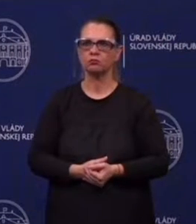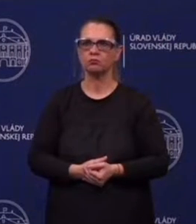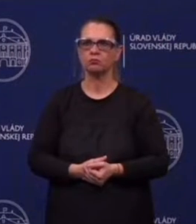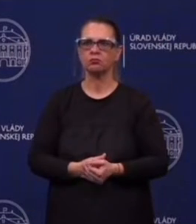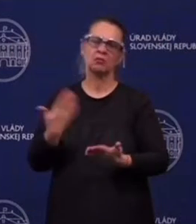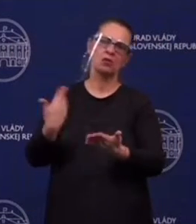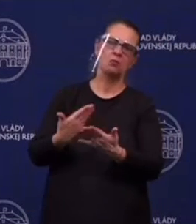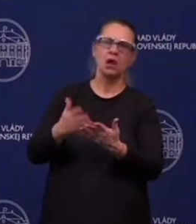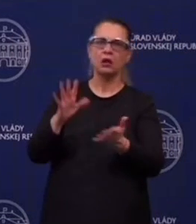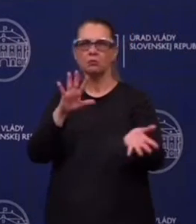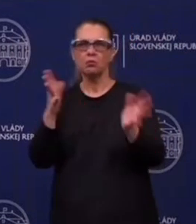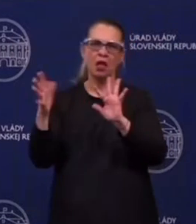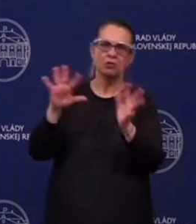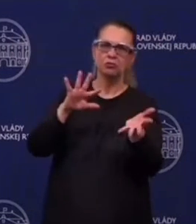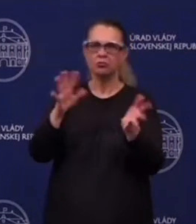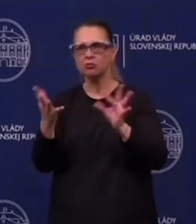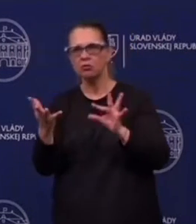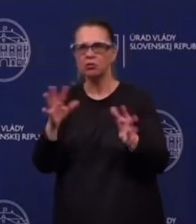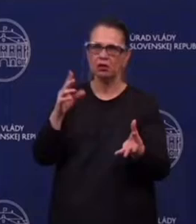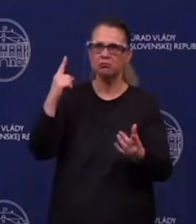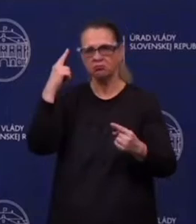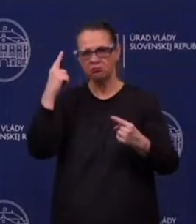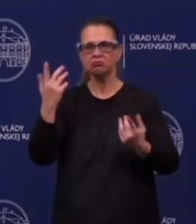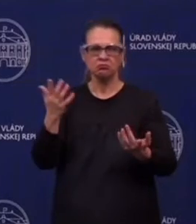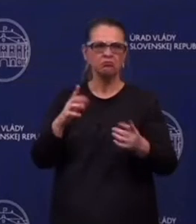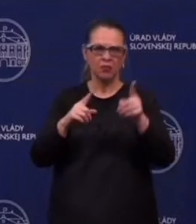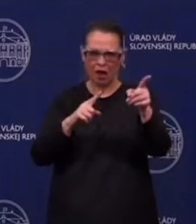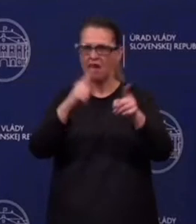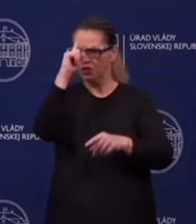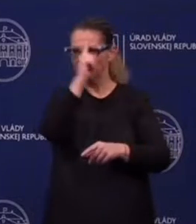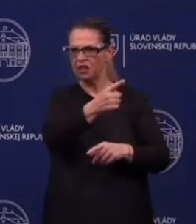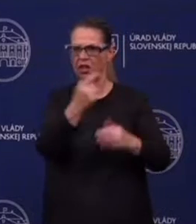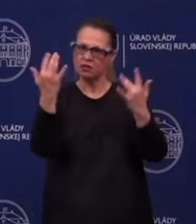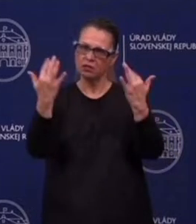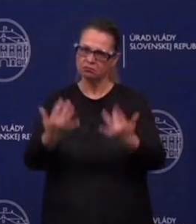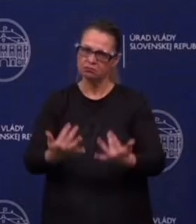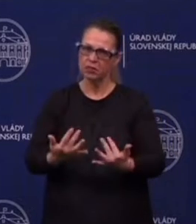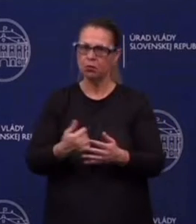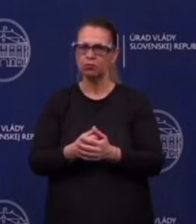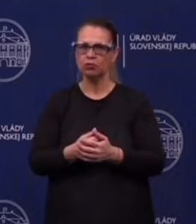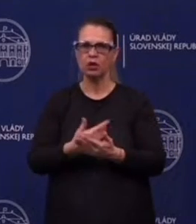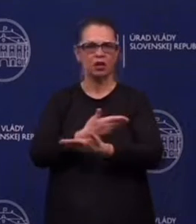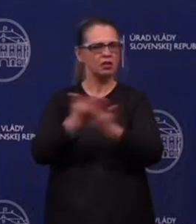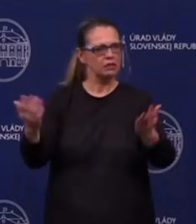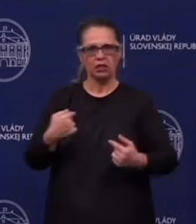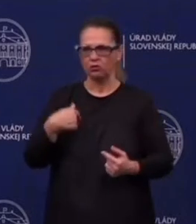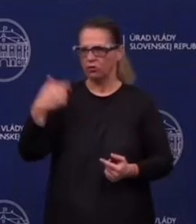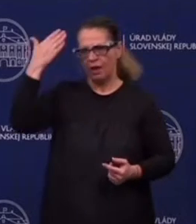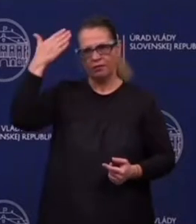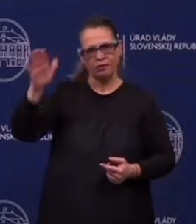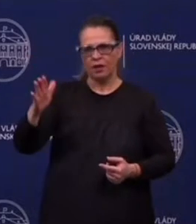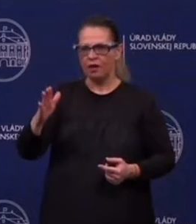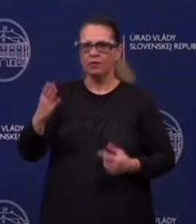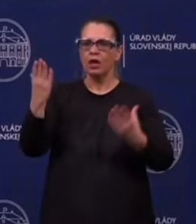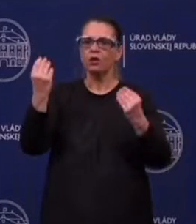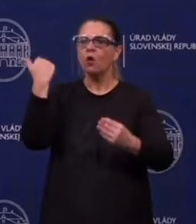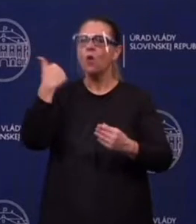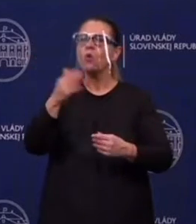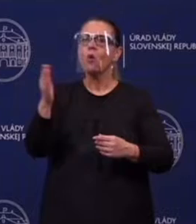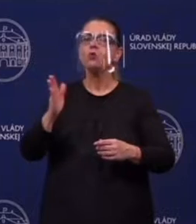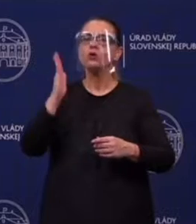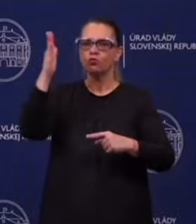Predbežné odhady samozrejme sú, aj vy si to viete približne spočítať. Nikto z nás nevie, koľko ľudí pozitívne bude